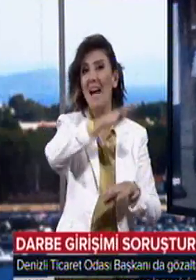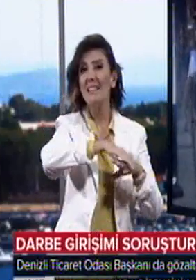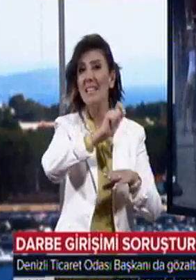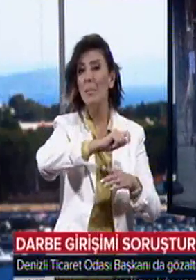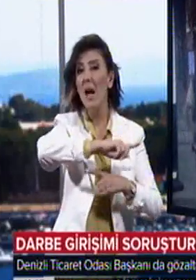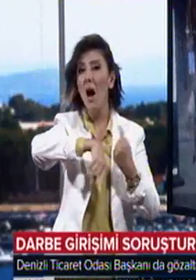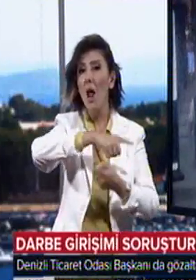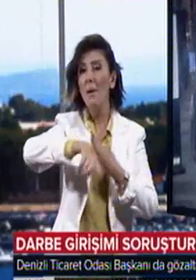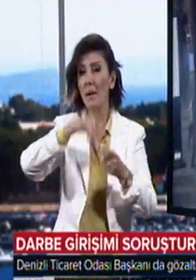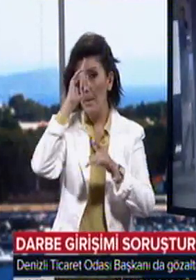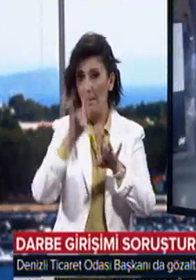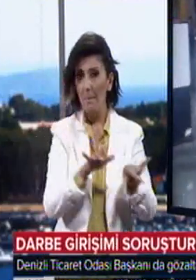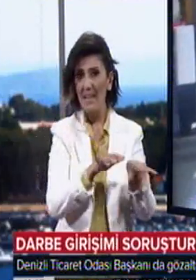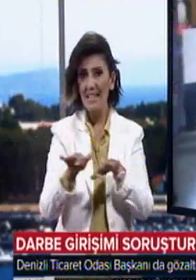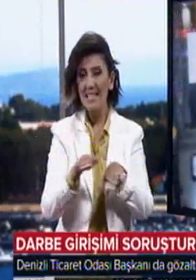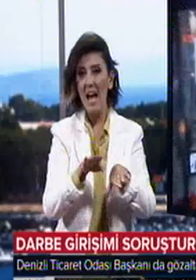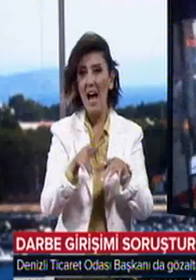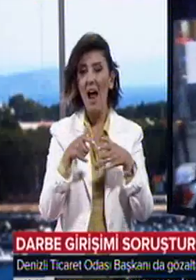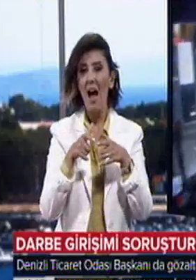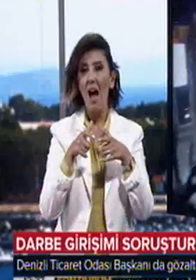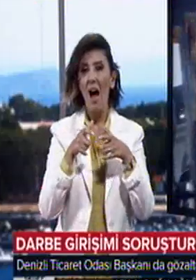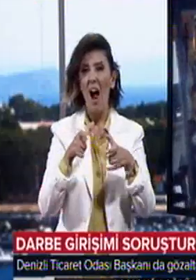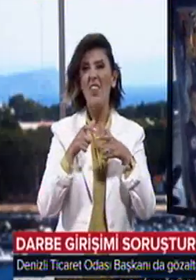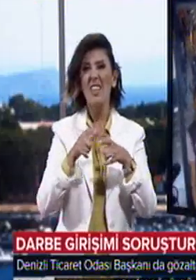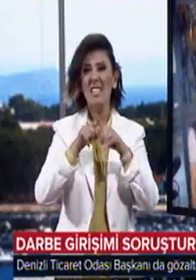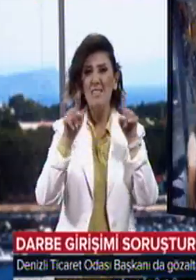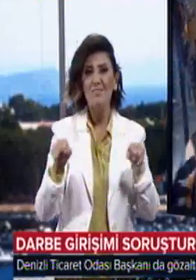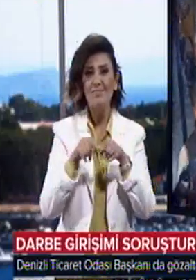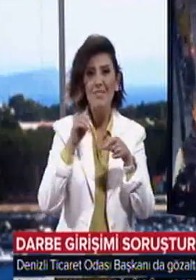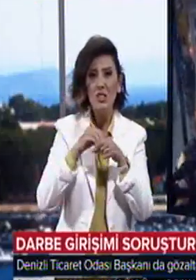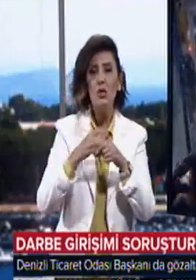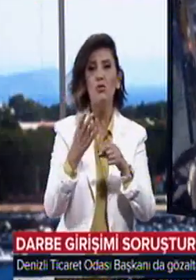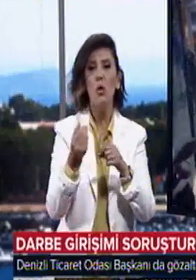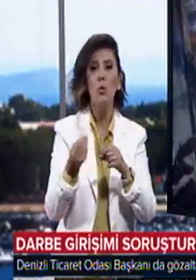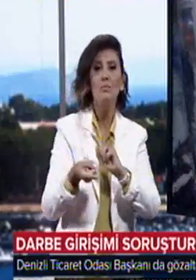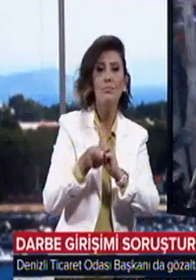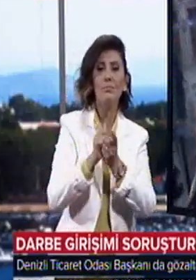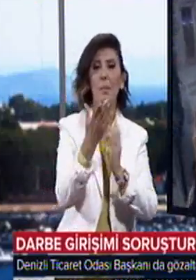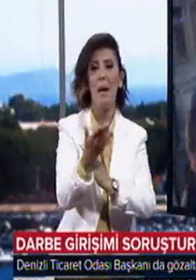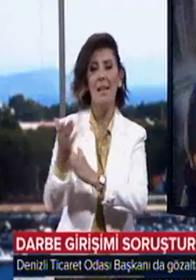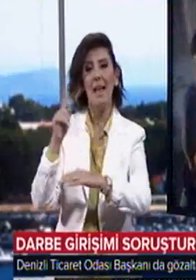Binada yapılan aramada bilgisayarların hard disklerine ve çok sayıda belgeye el kondu.